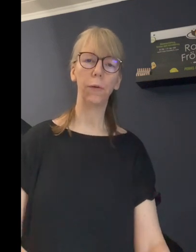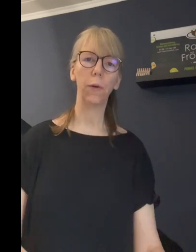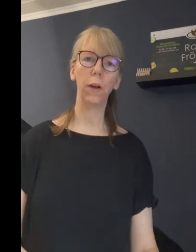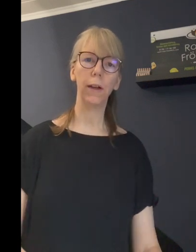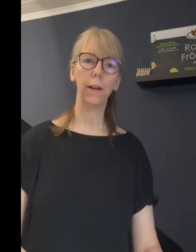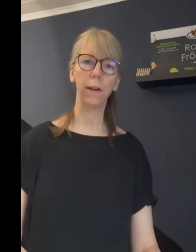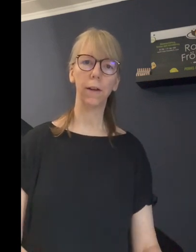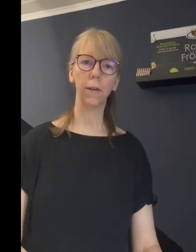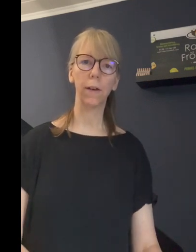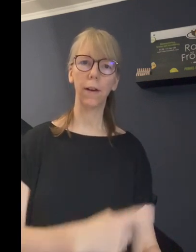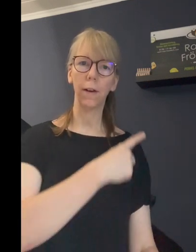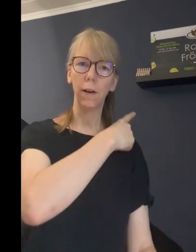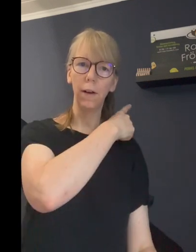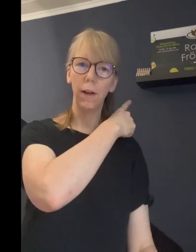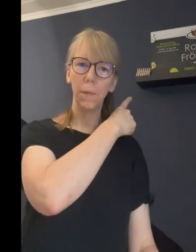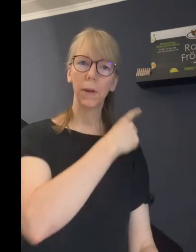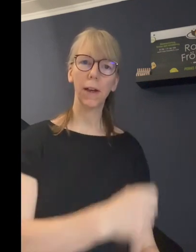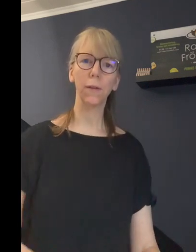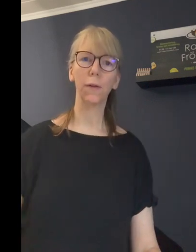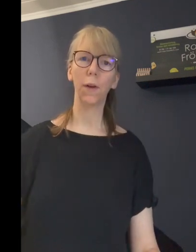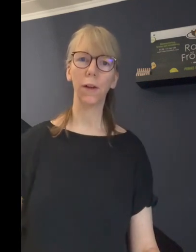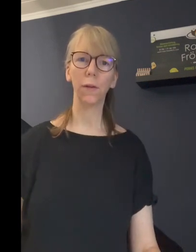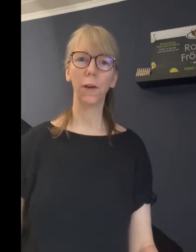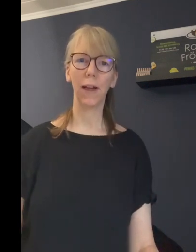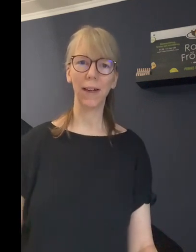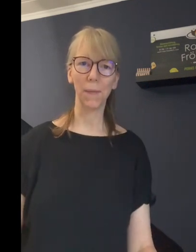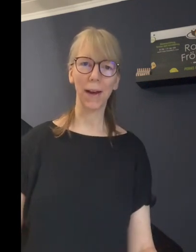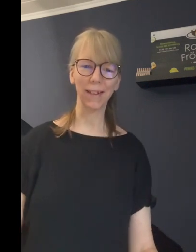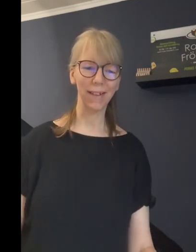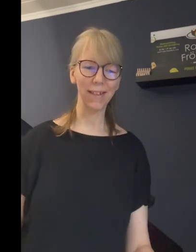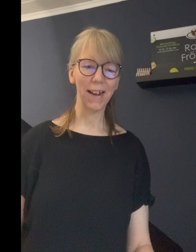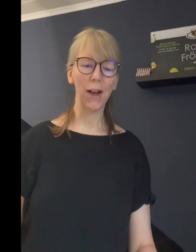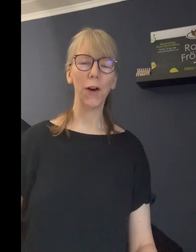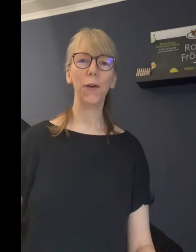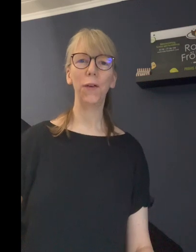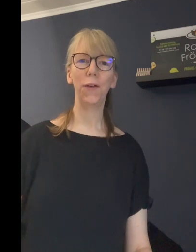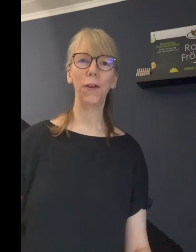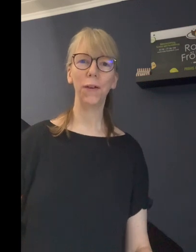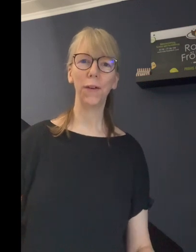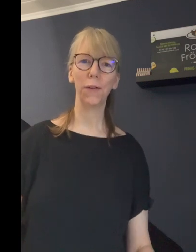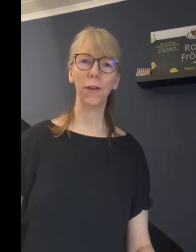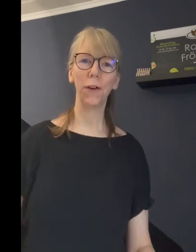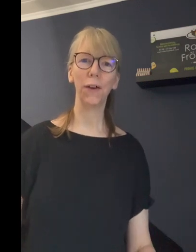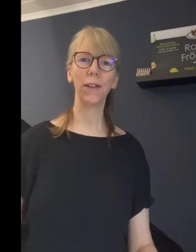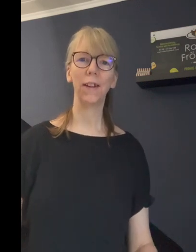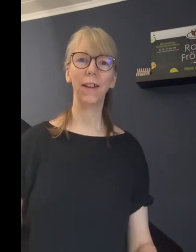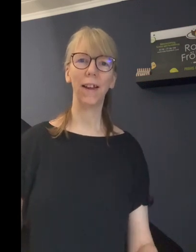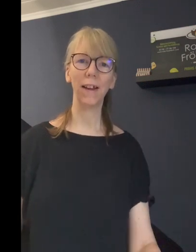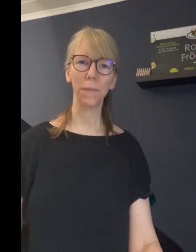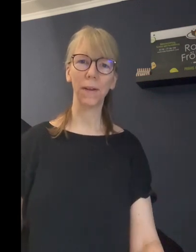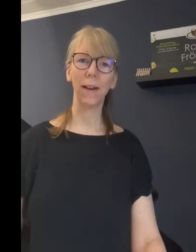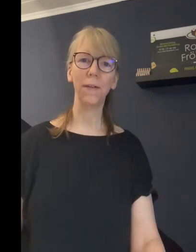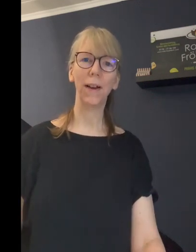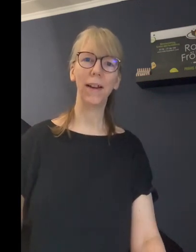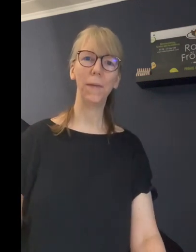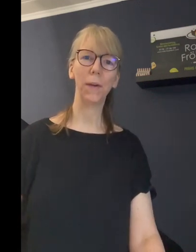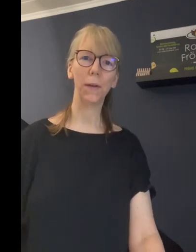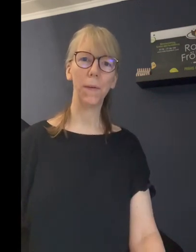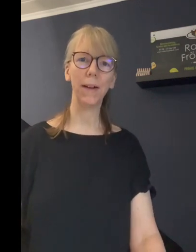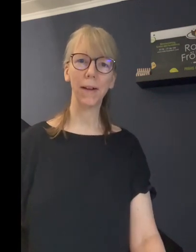Fröhlich, Diätassistente mit Kassenzulassung und eigener Praxis und versuche euch, die echten Patientenfälle, die mir so im Alltag